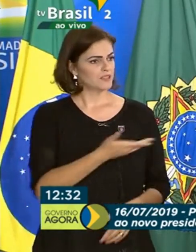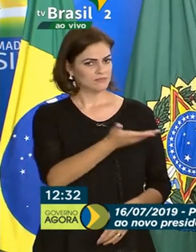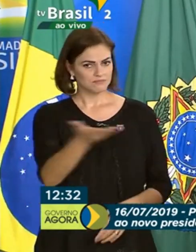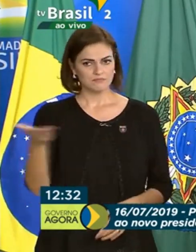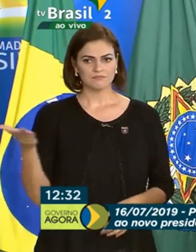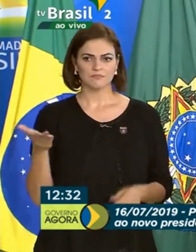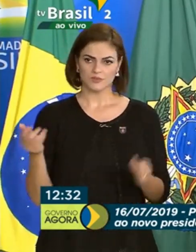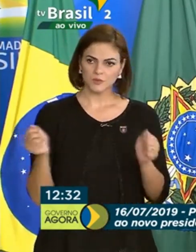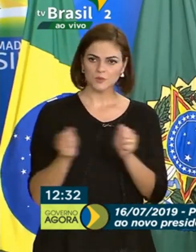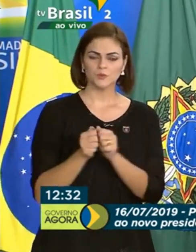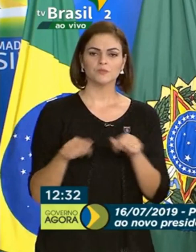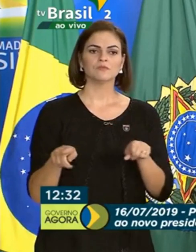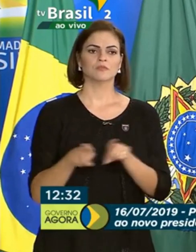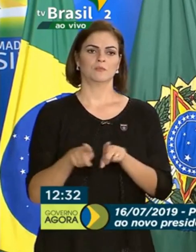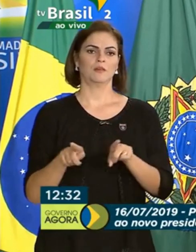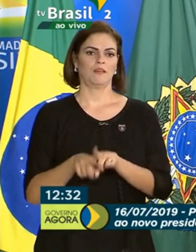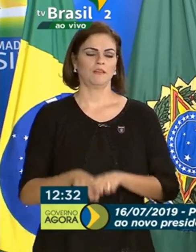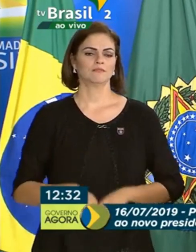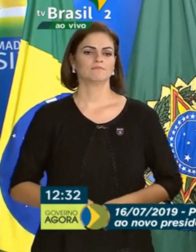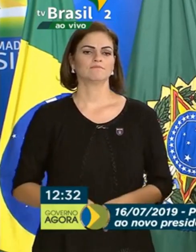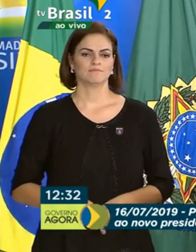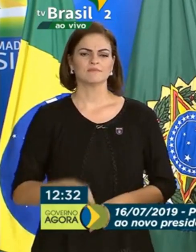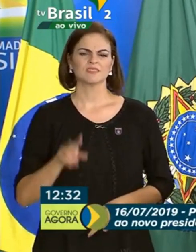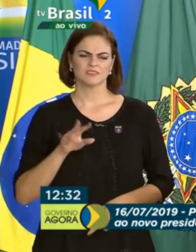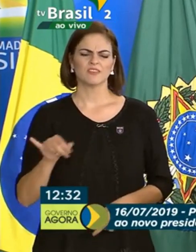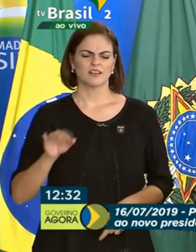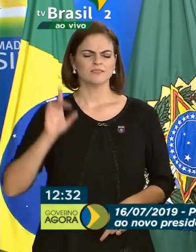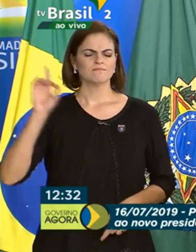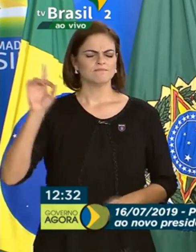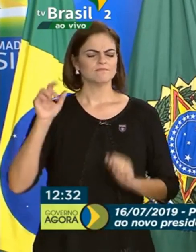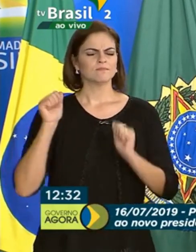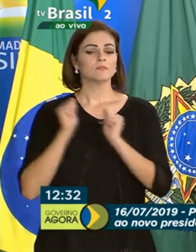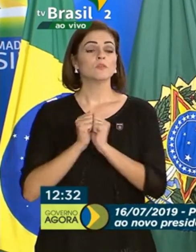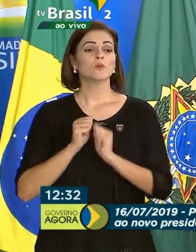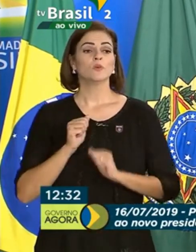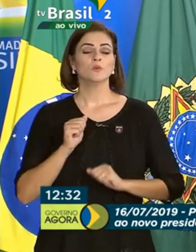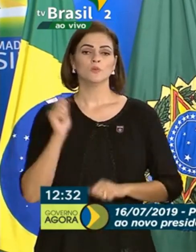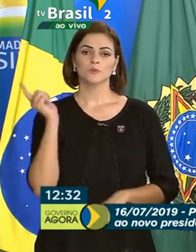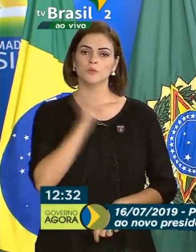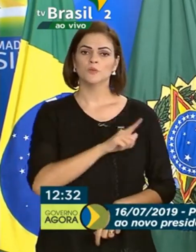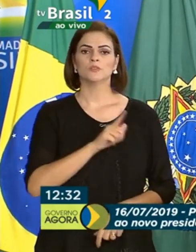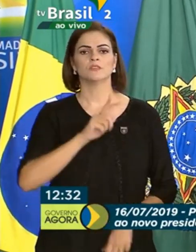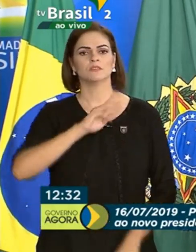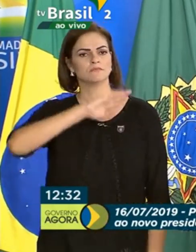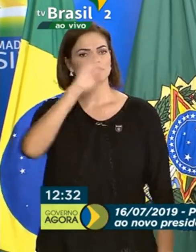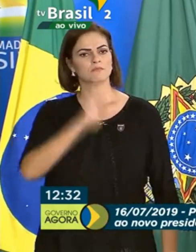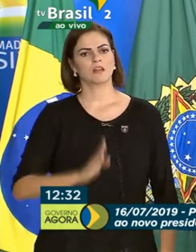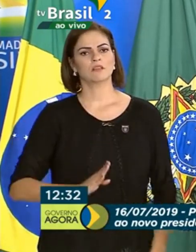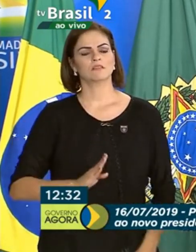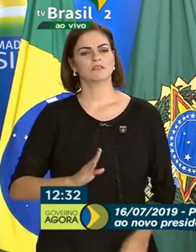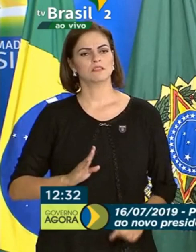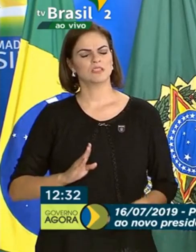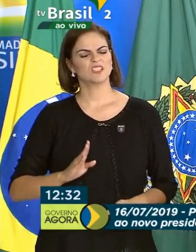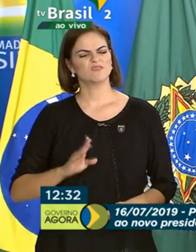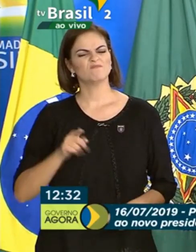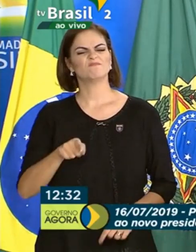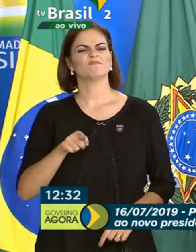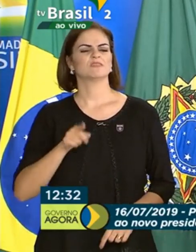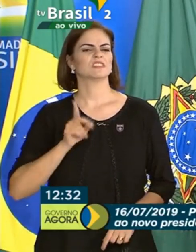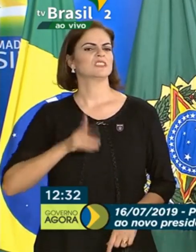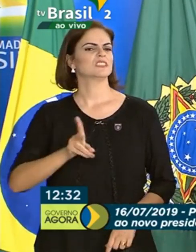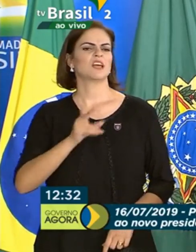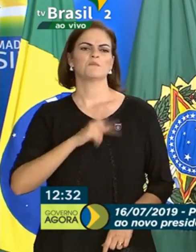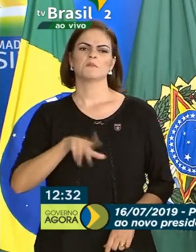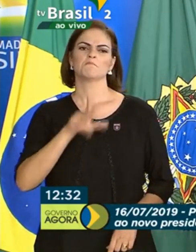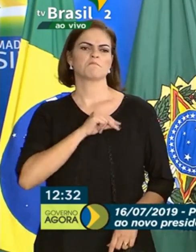presentes aqui, vamos sim, se Deus quiser, colocar o Brasil no local que ele sempre